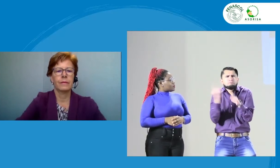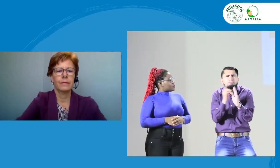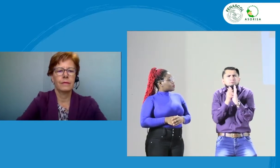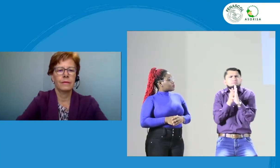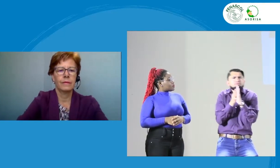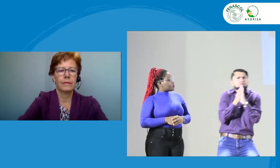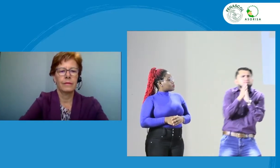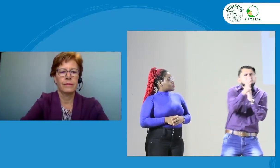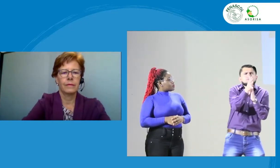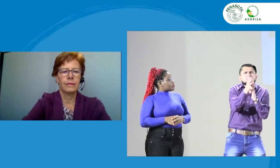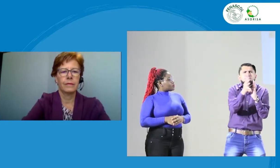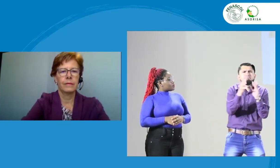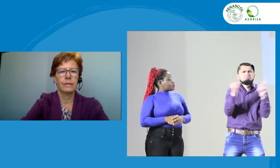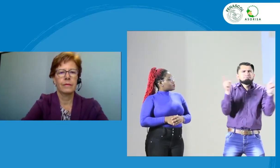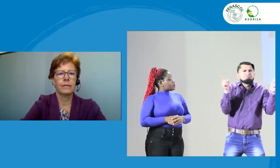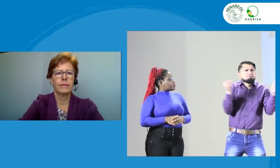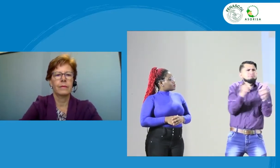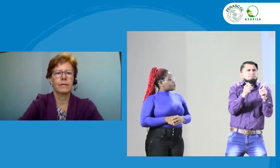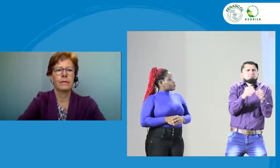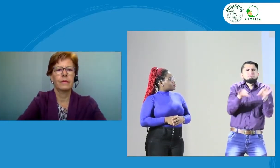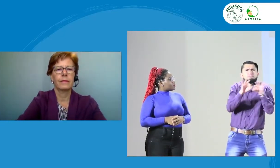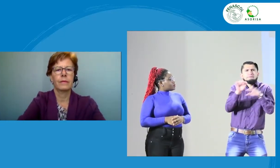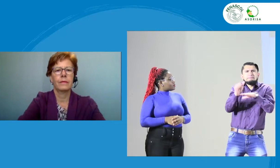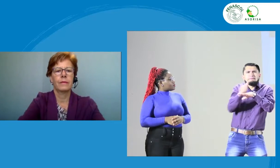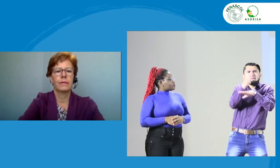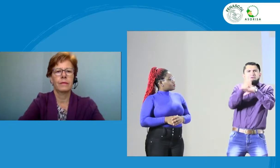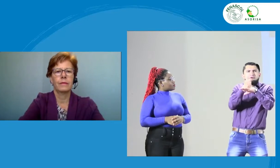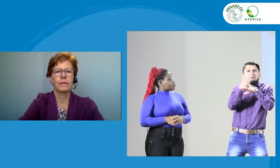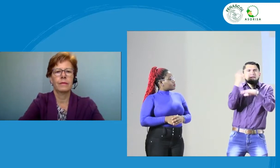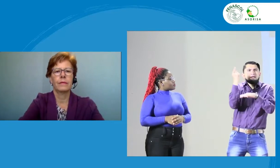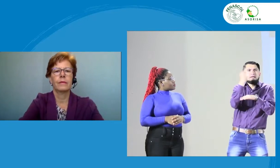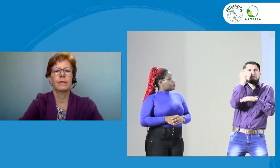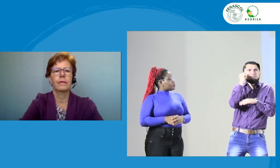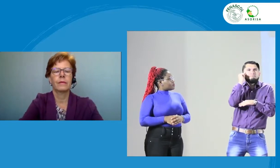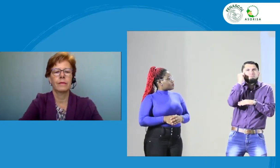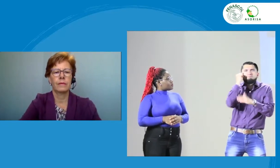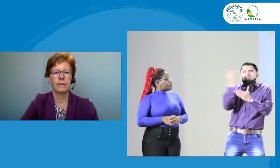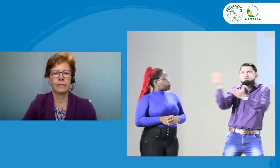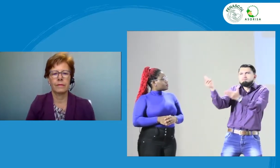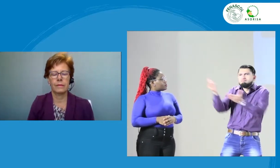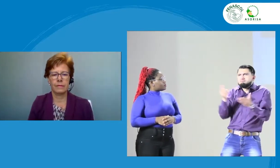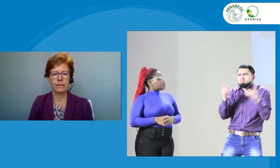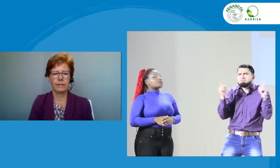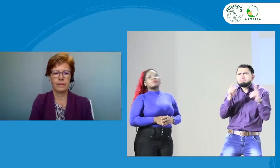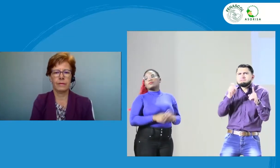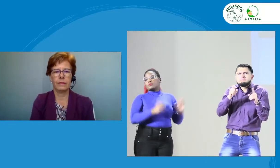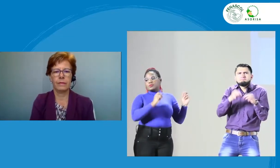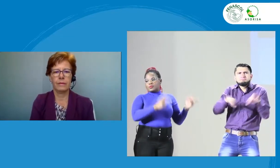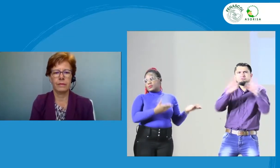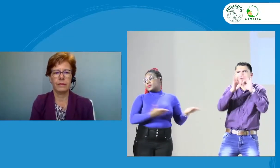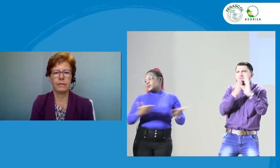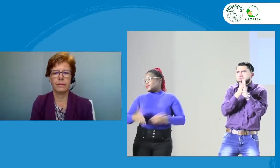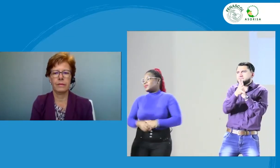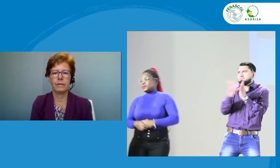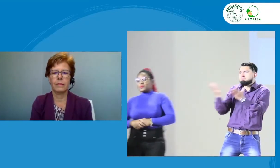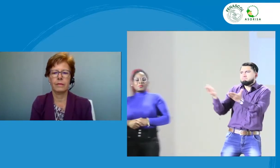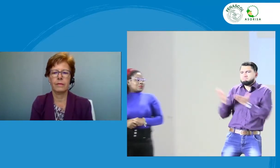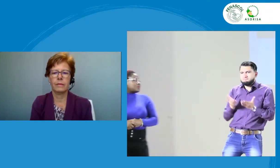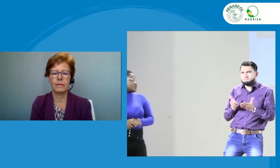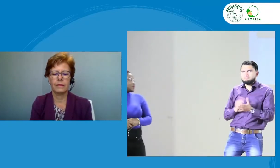que es muy importante para todos y todos nosotros. que, en este momento, el director general de